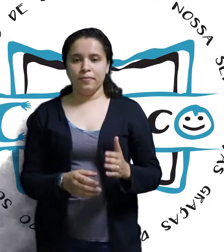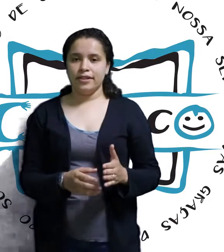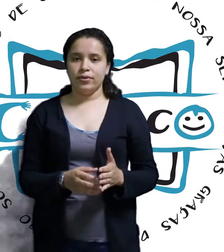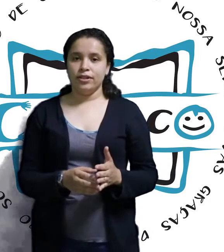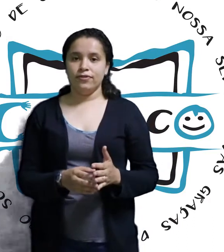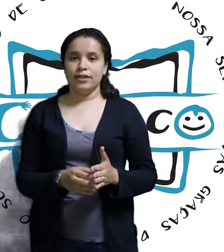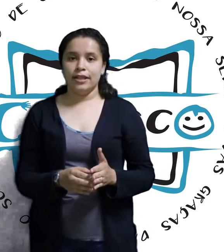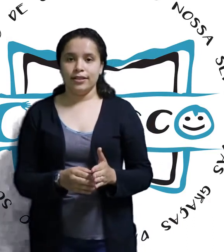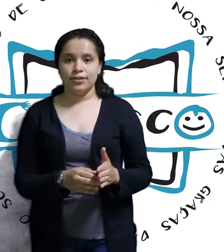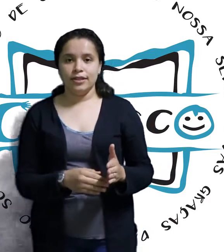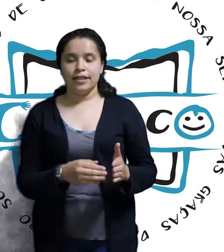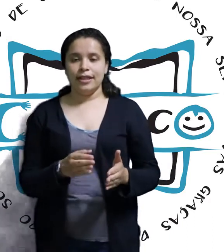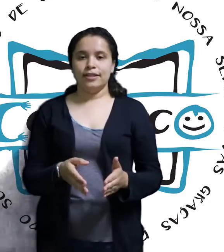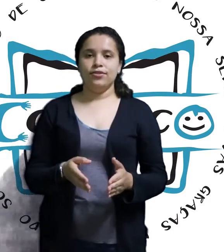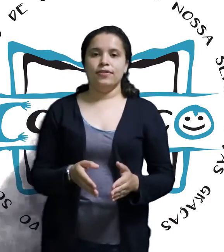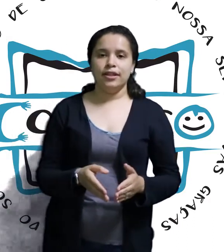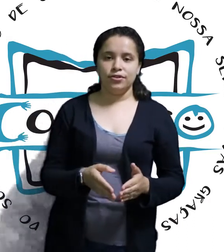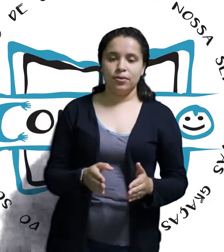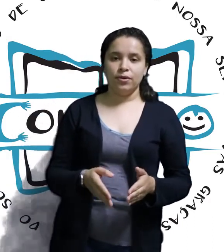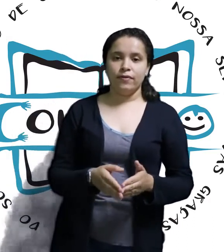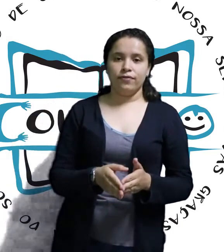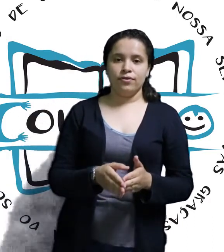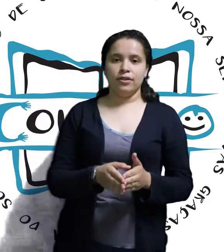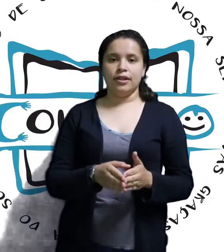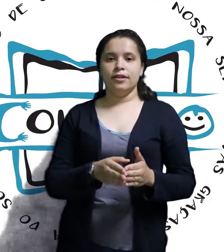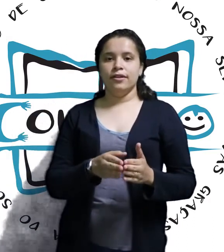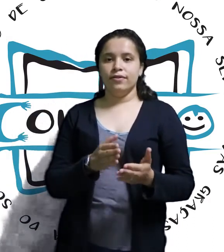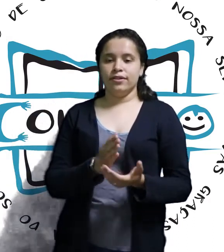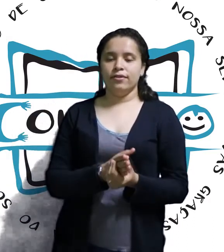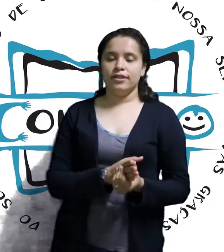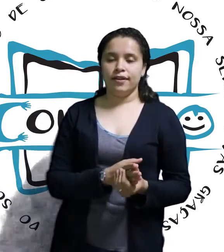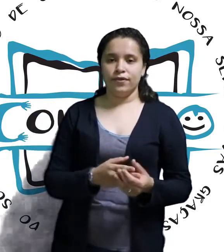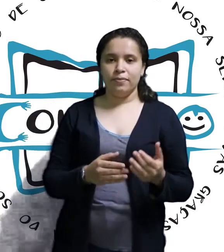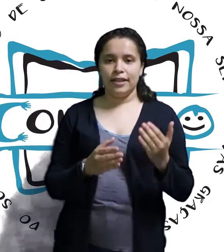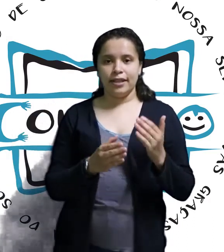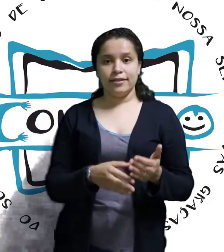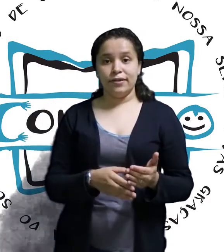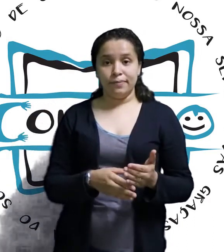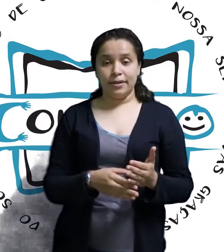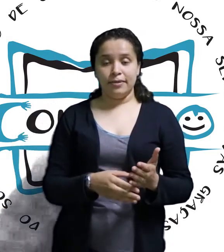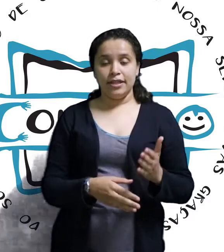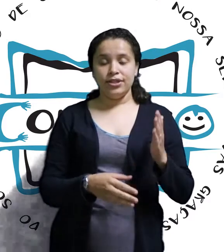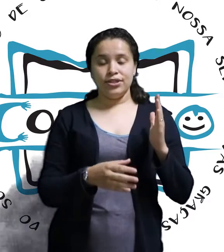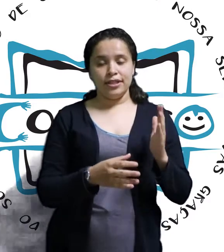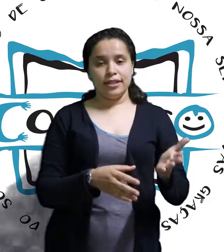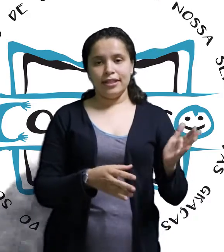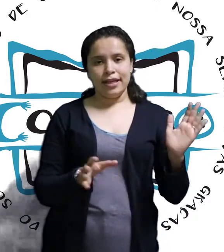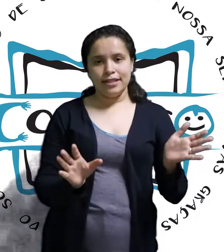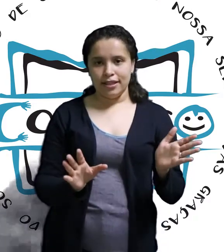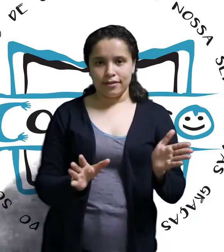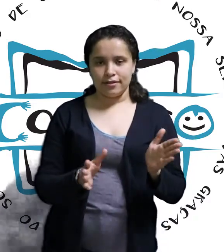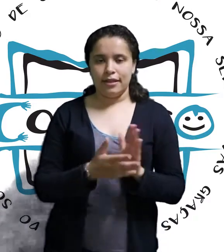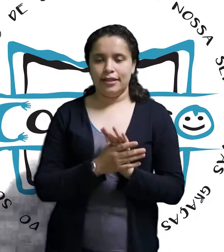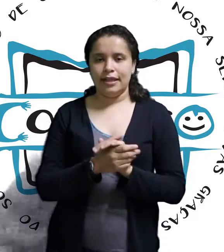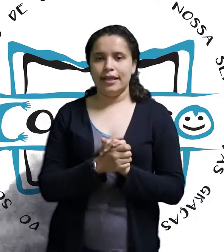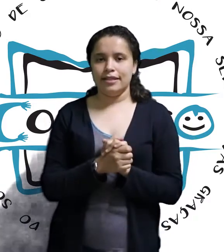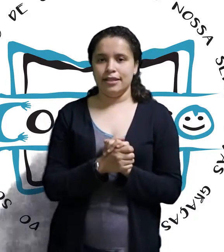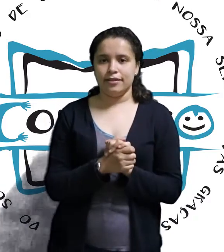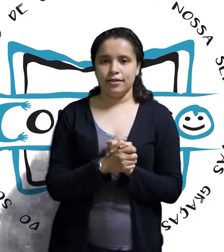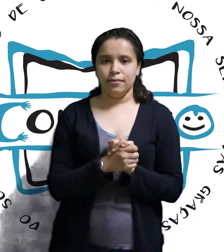começar com a atividade. Nessa atividade como que vai funcionar? Vocês vão escrever uma redação para mim de 10 linhas, até 10 linhas, tá